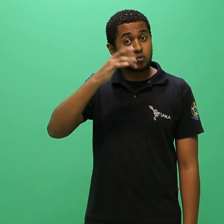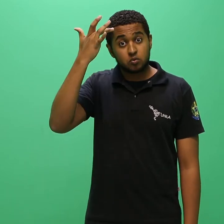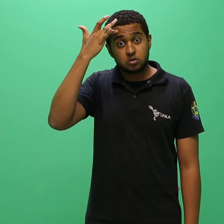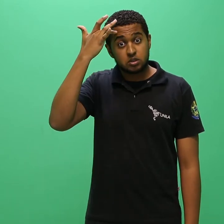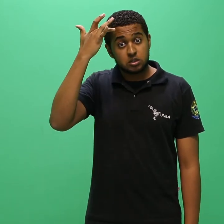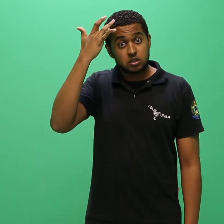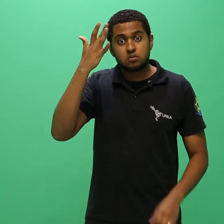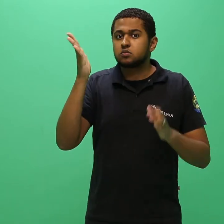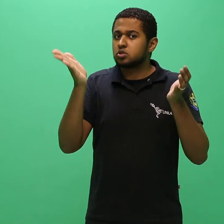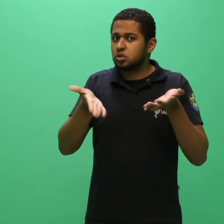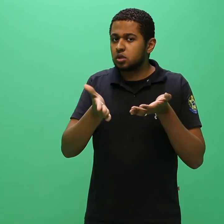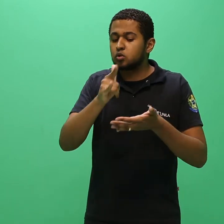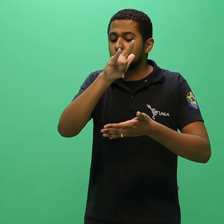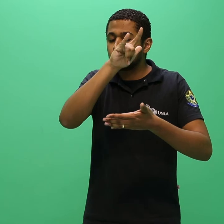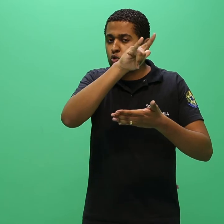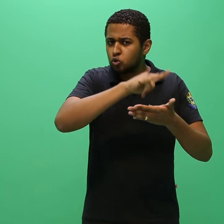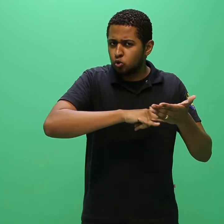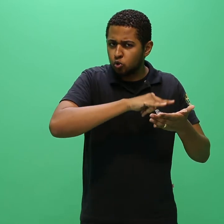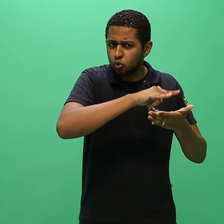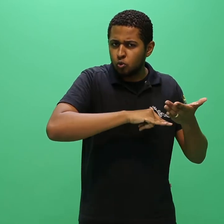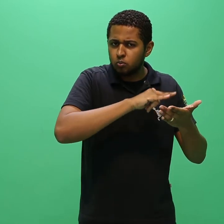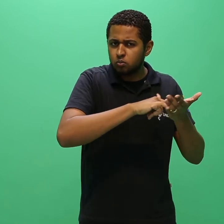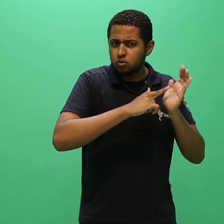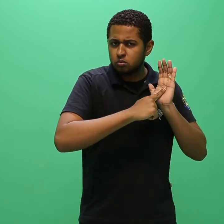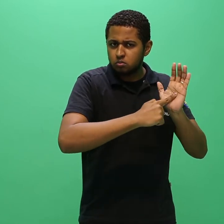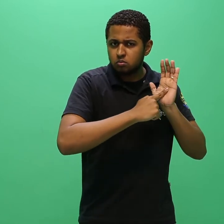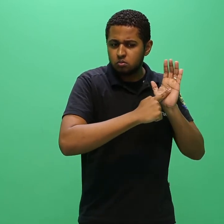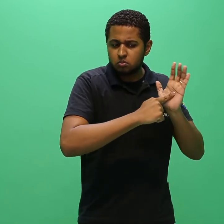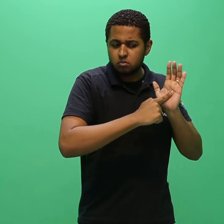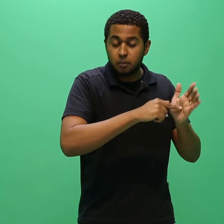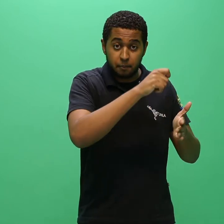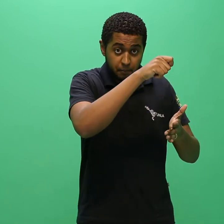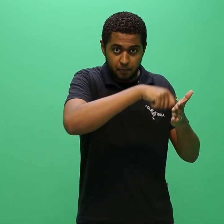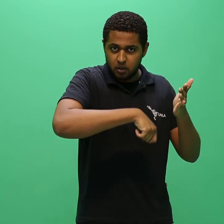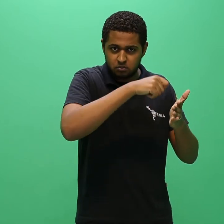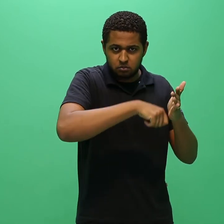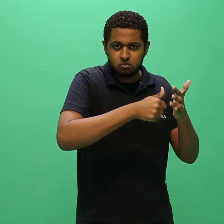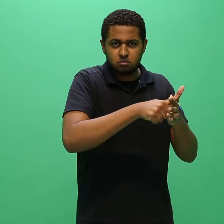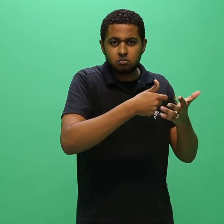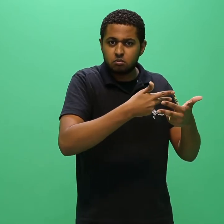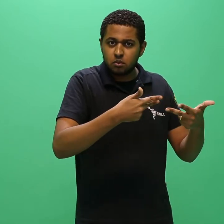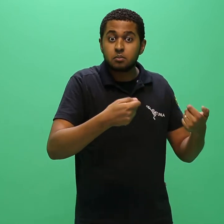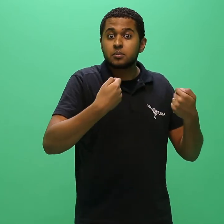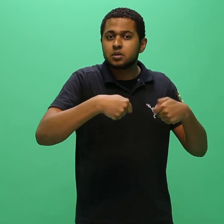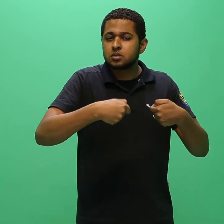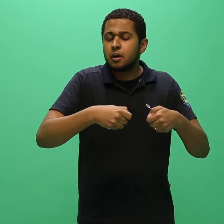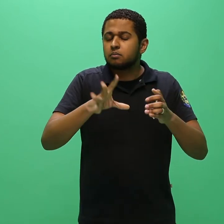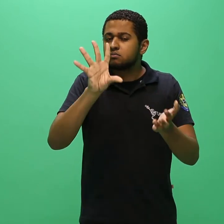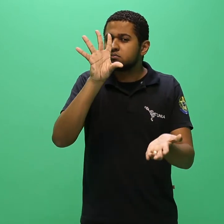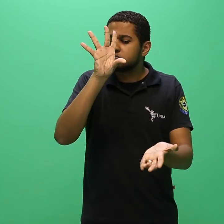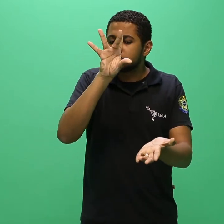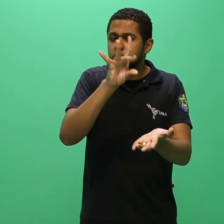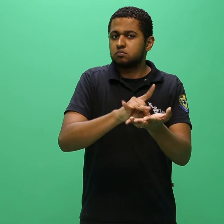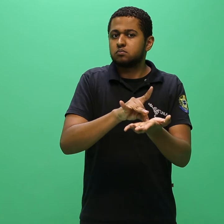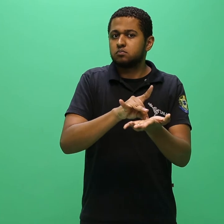documentações apresentadas no ato da matrícula deverão estar devidamente legalizadas via